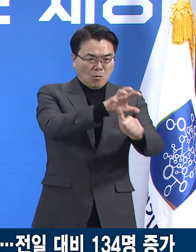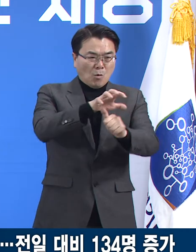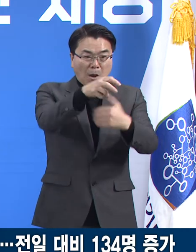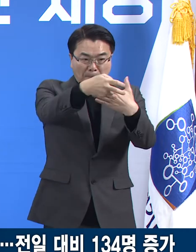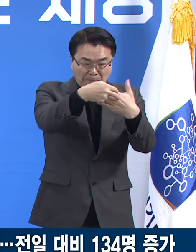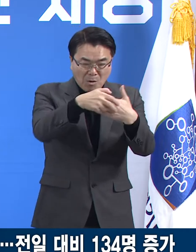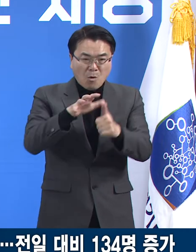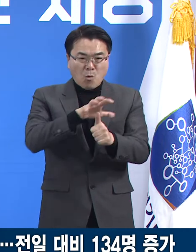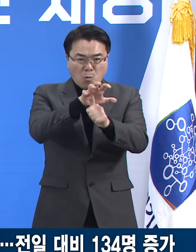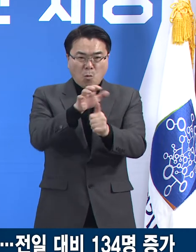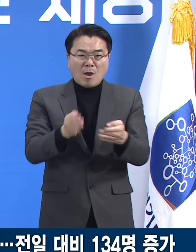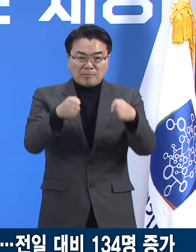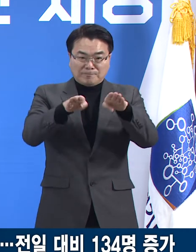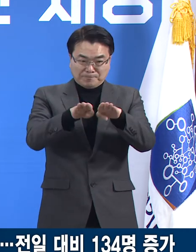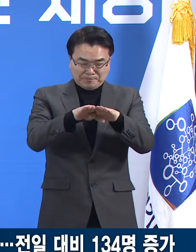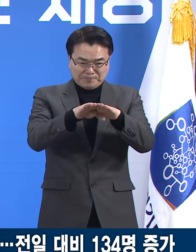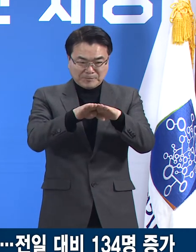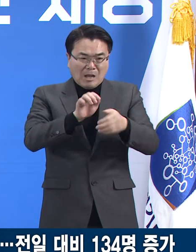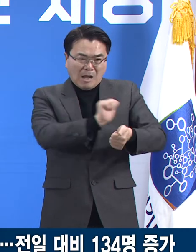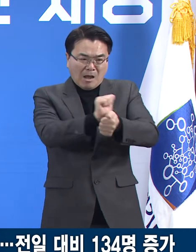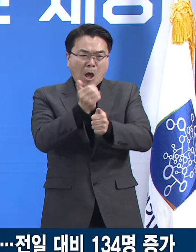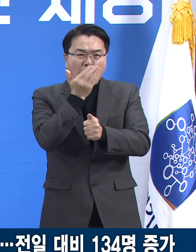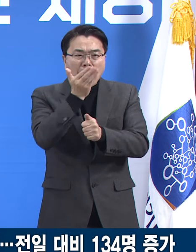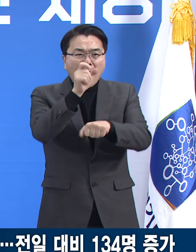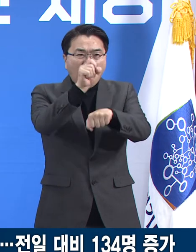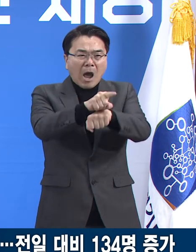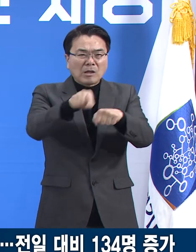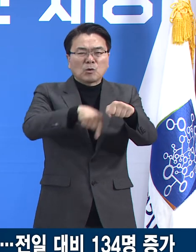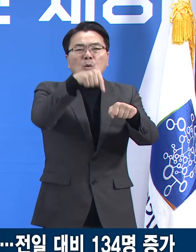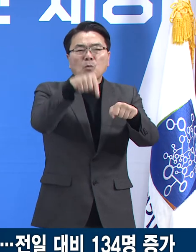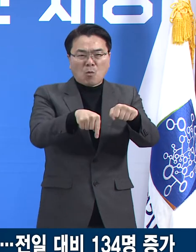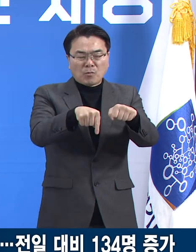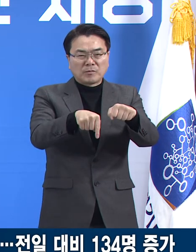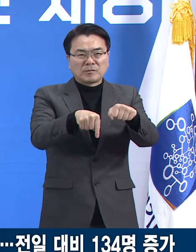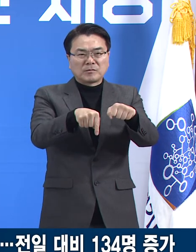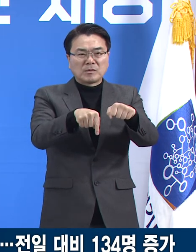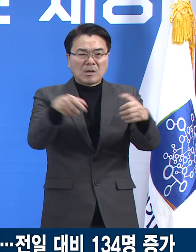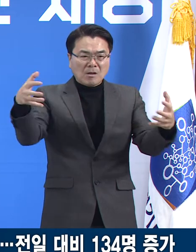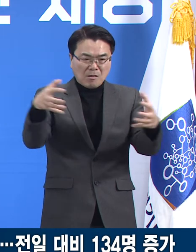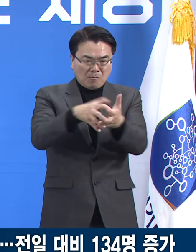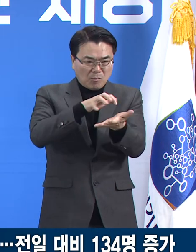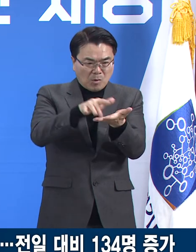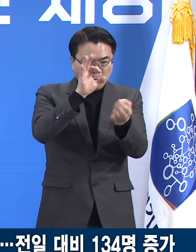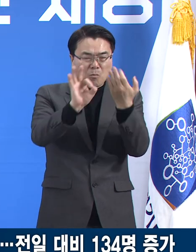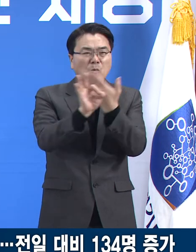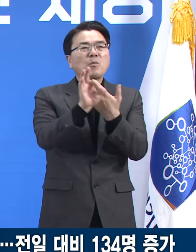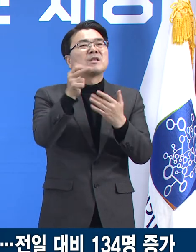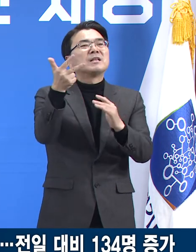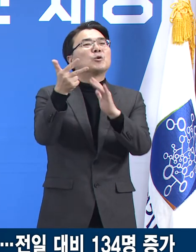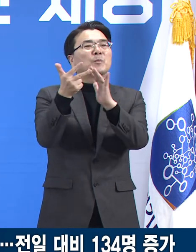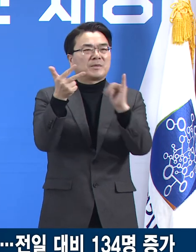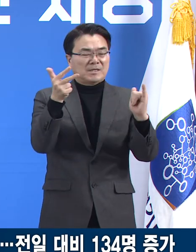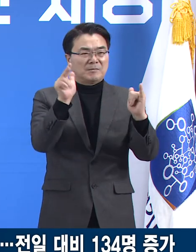노인요양시설 등 감염 취약시설 관련 확진자는 5.2%인 7명입니다.